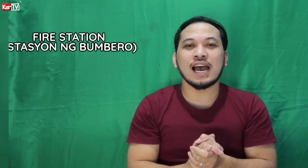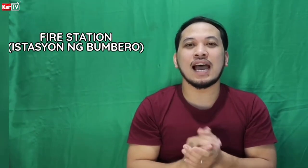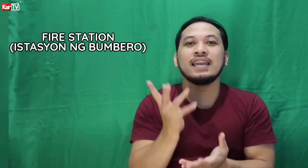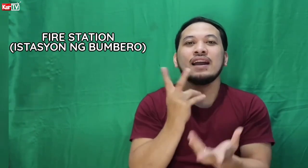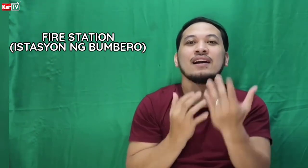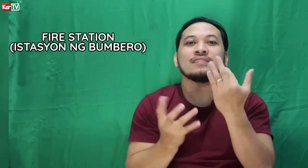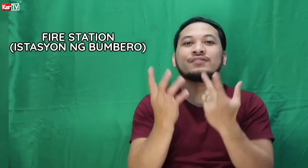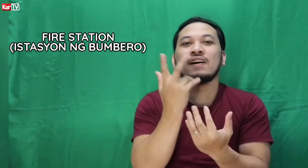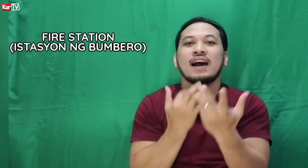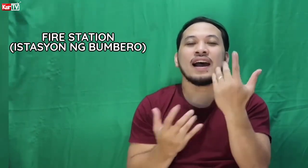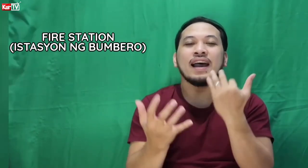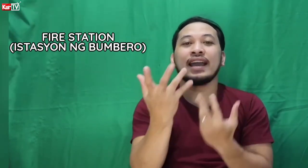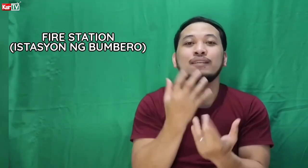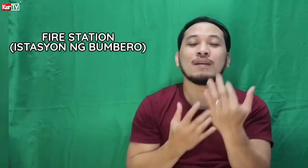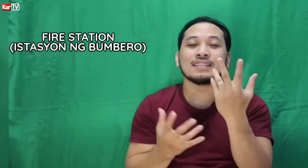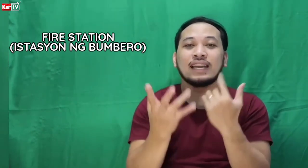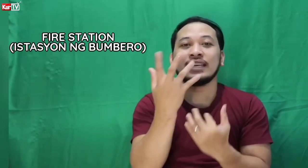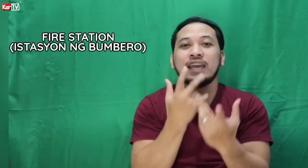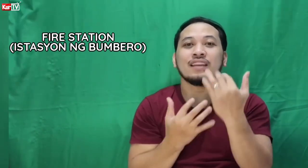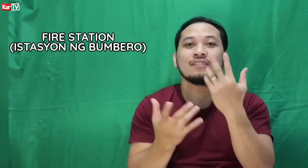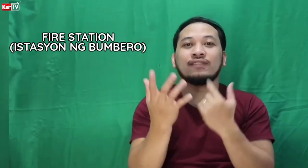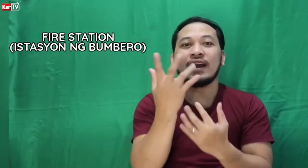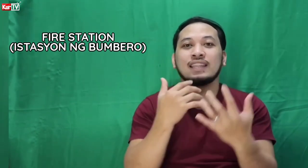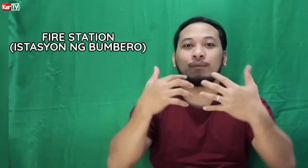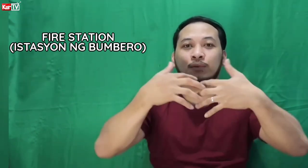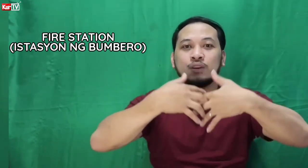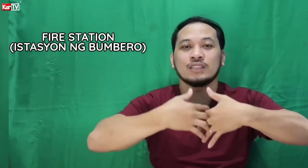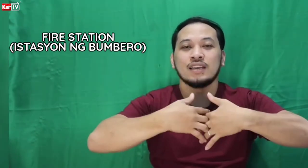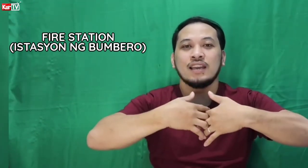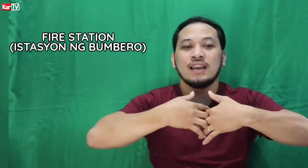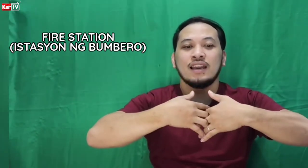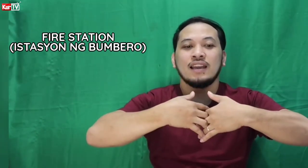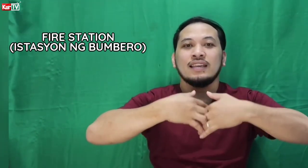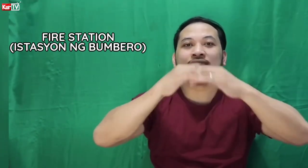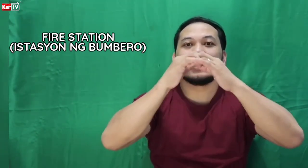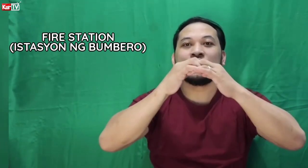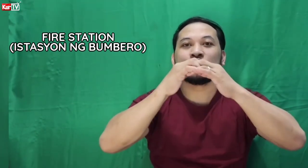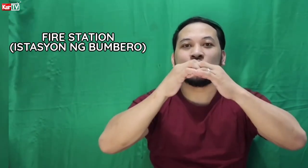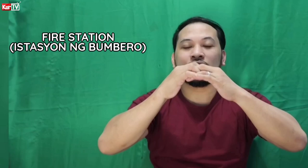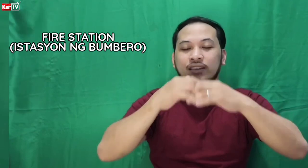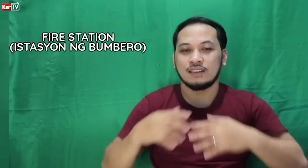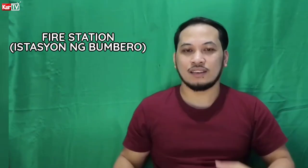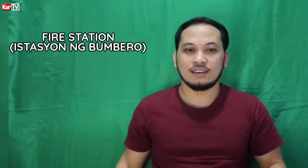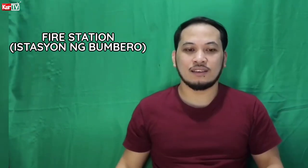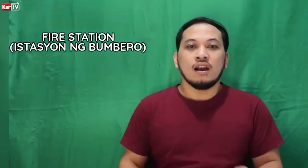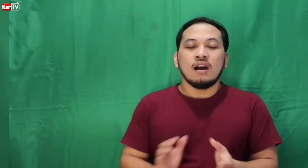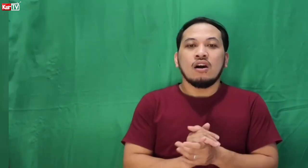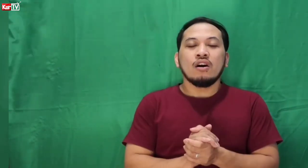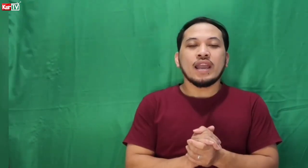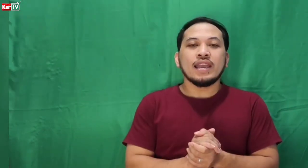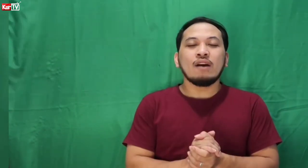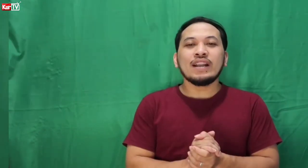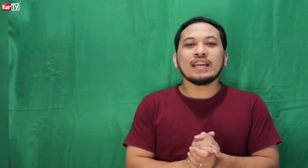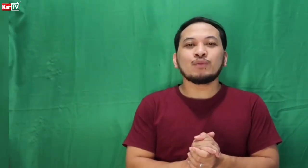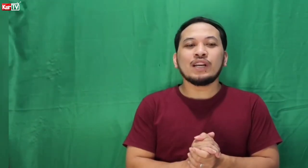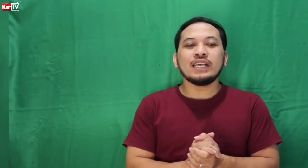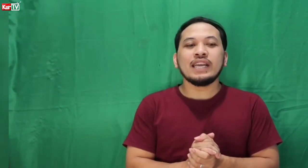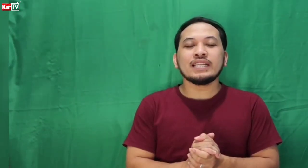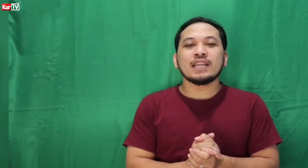ay Fire. Mag-sign kayo ng Fire. Tapos Station. Okay. Our next word is